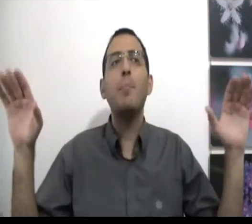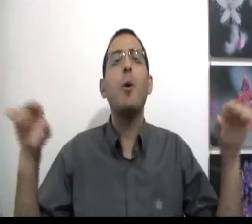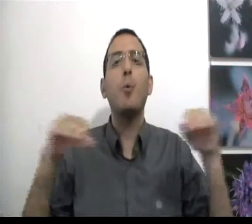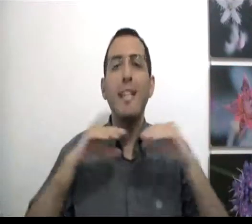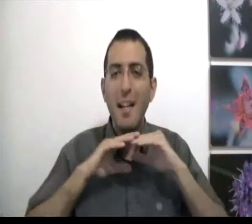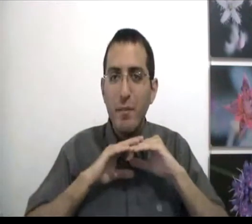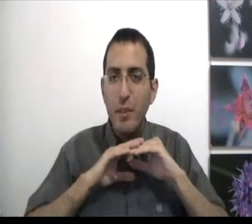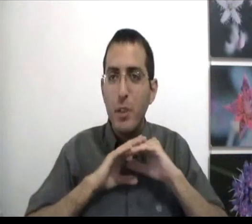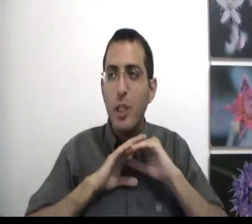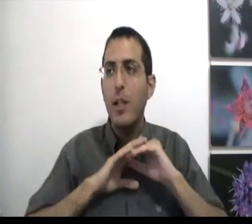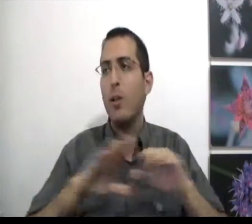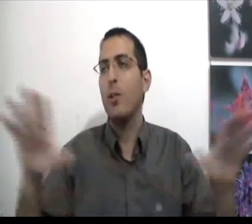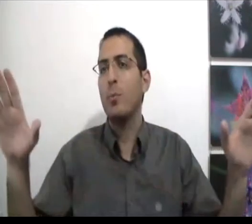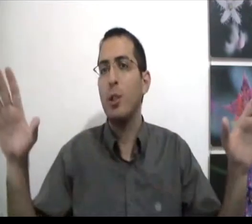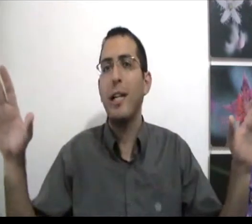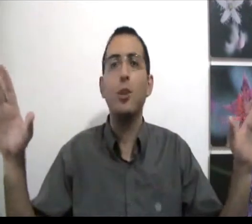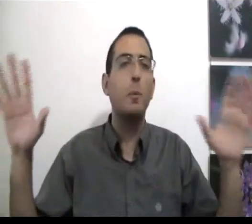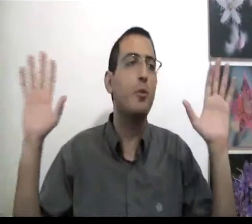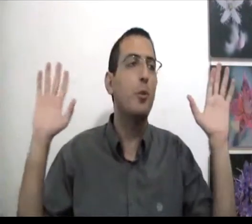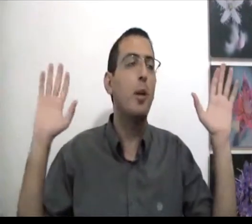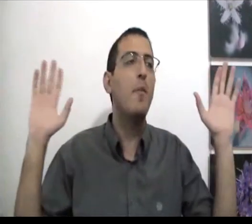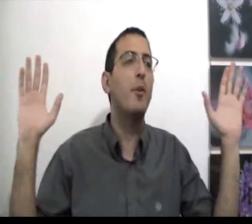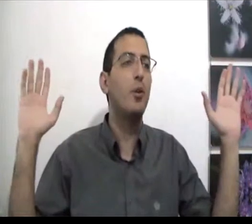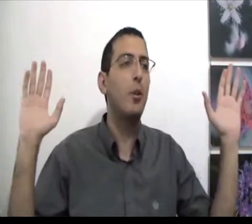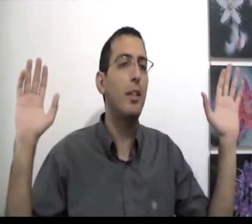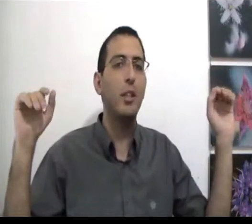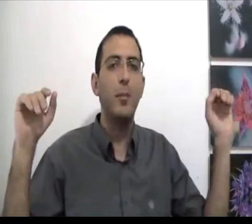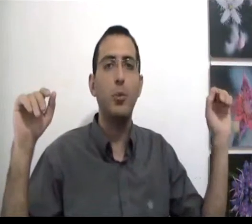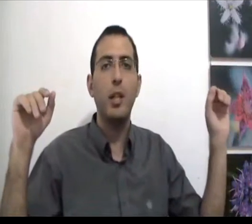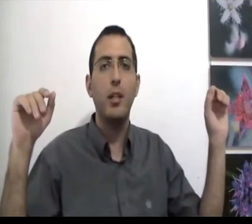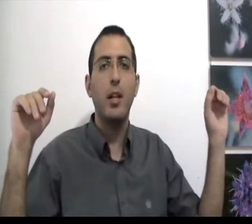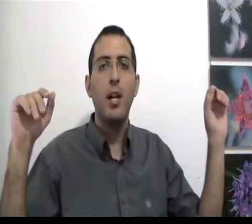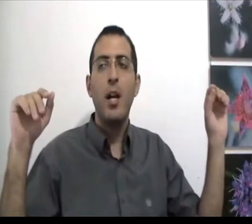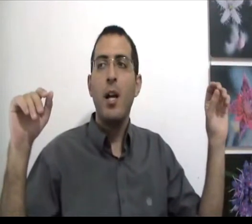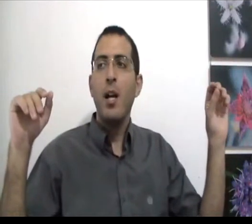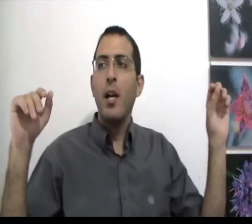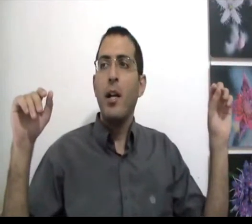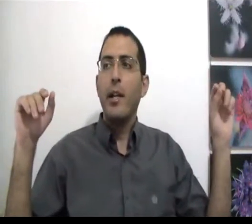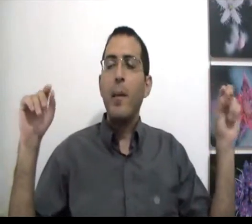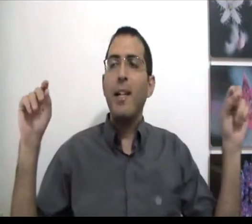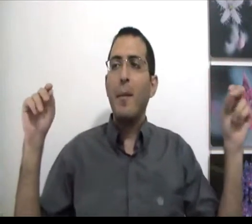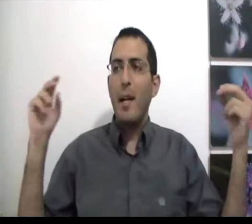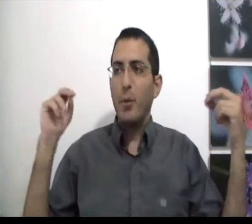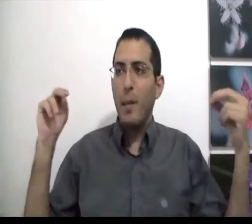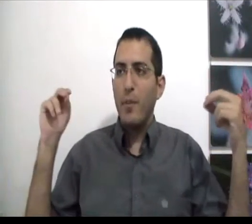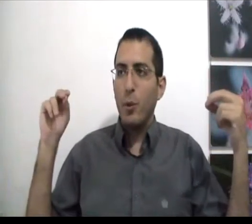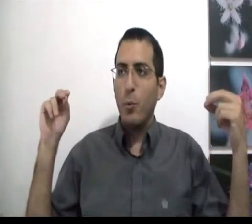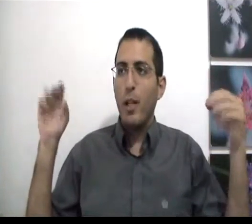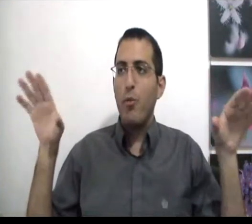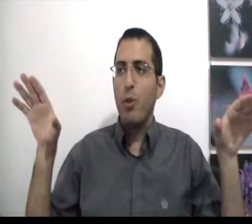מחויב שאני לא יכול להיות מאושר אין שום אפשרות בעולם אפילו לא תאורטית שאני אהיה מאושר אם האדם היה יודע בוודאות מוכנת כשהוא לא